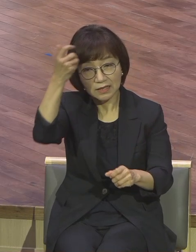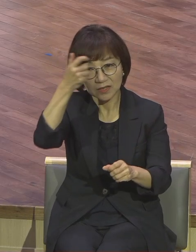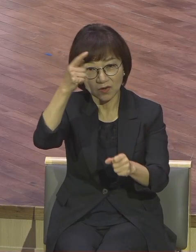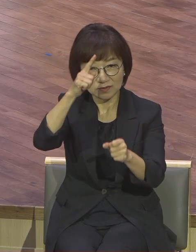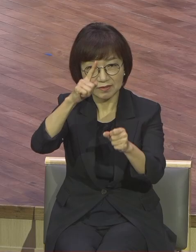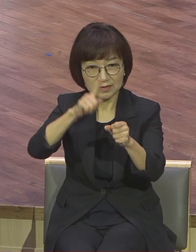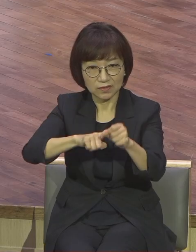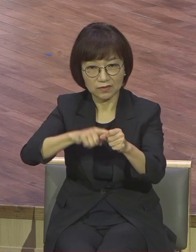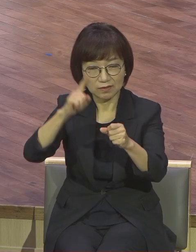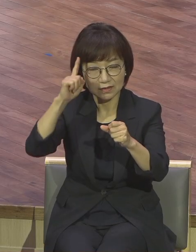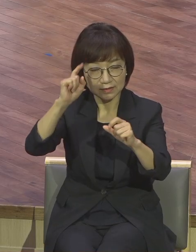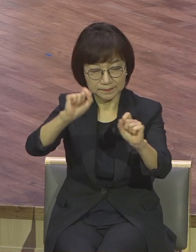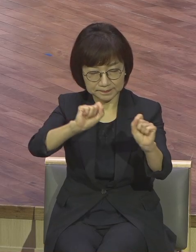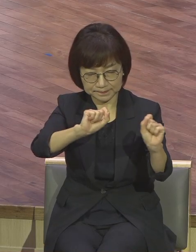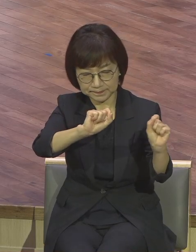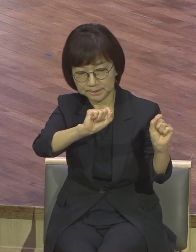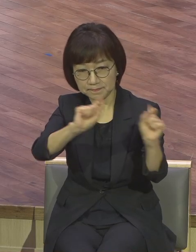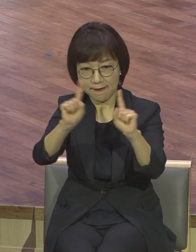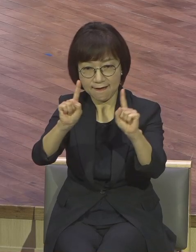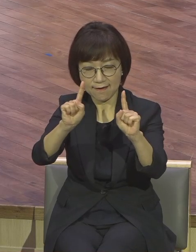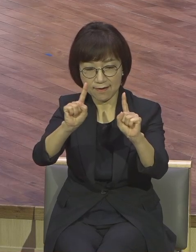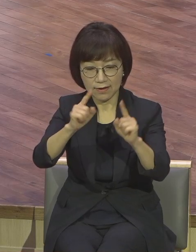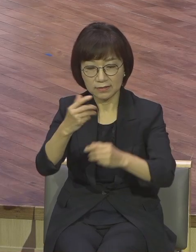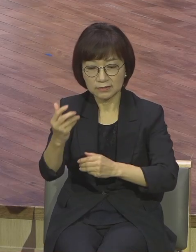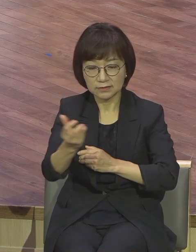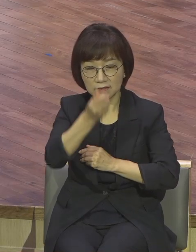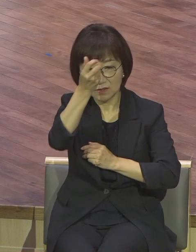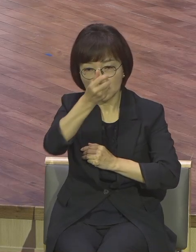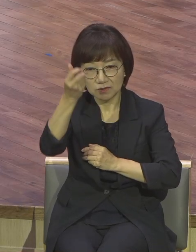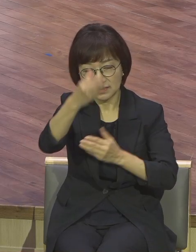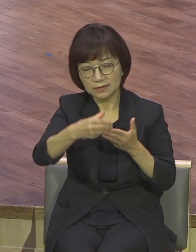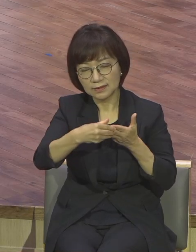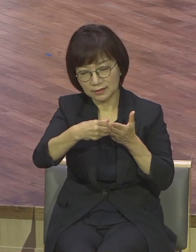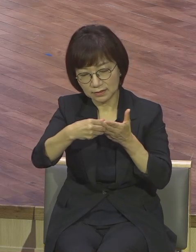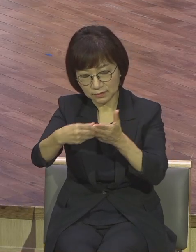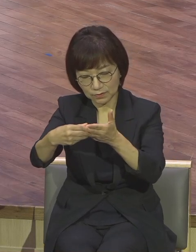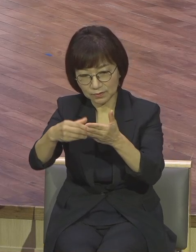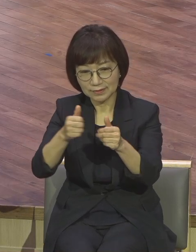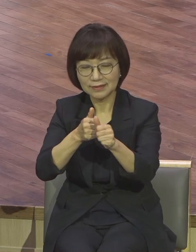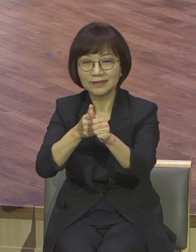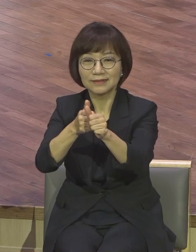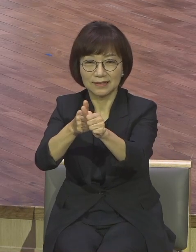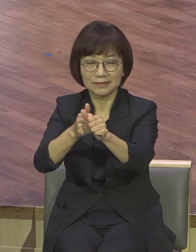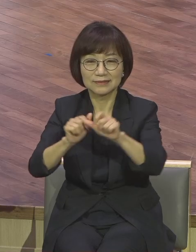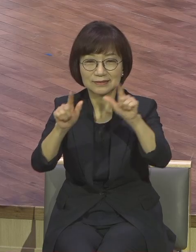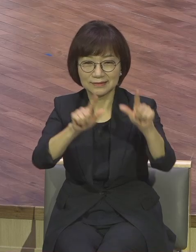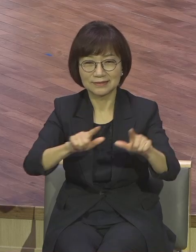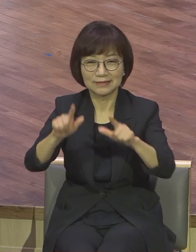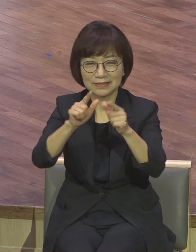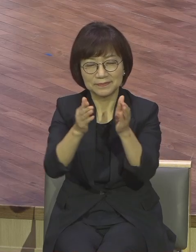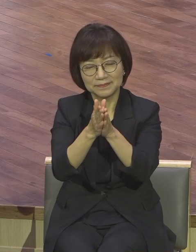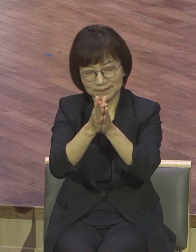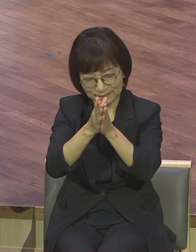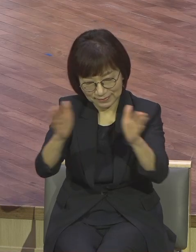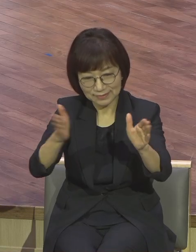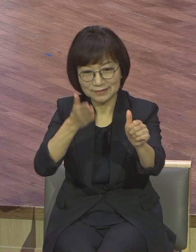사실적인 성의 인도를 받는 삶을 오늘부터 해보갑시다 그래서